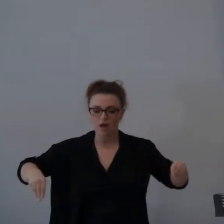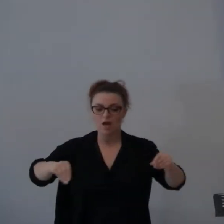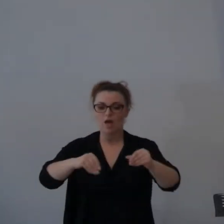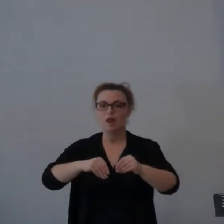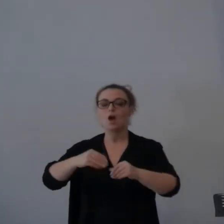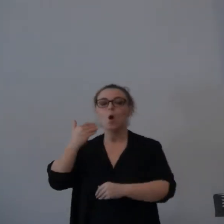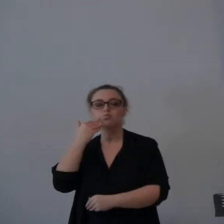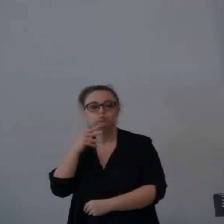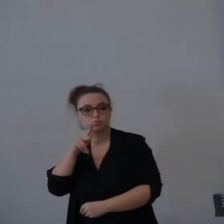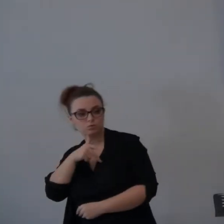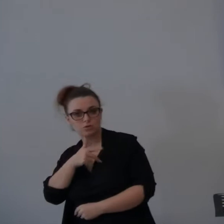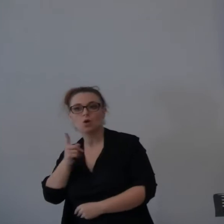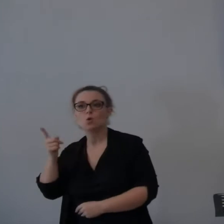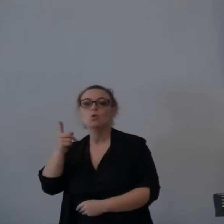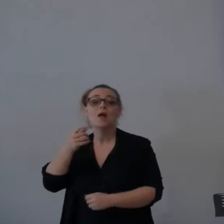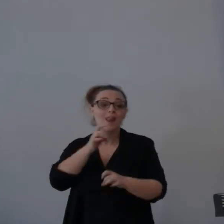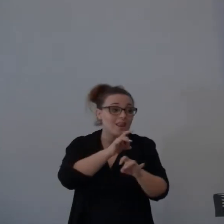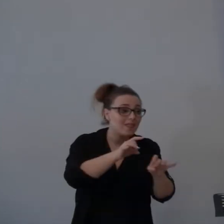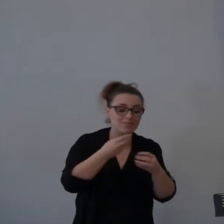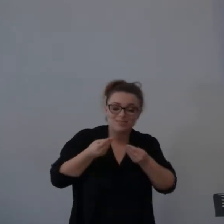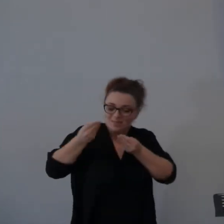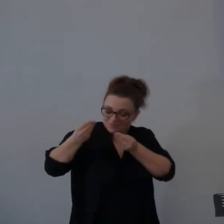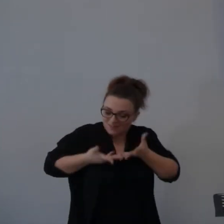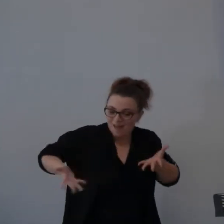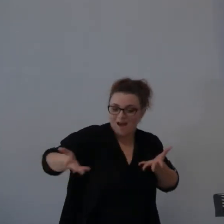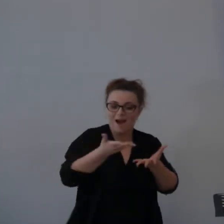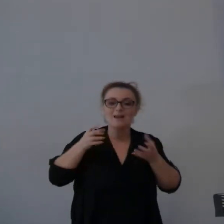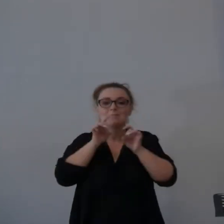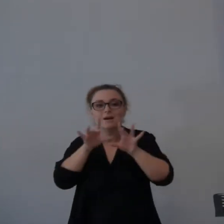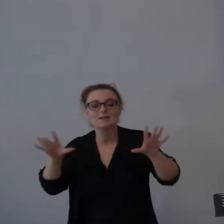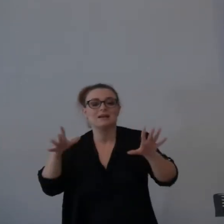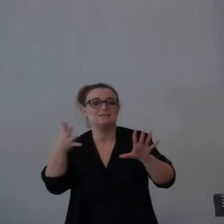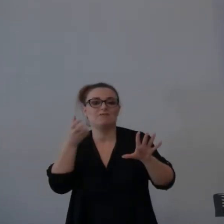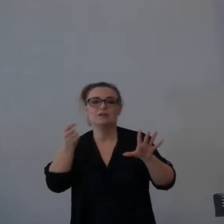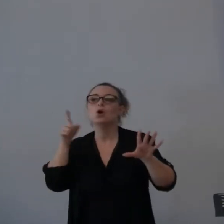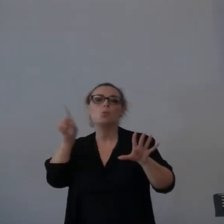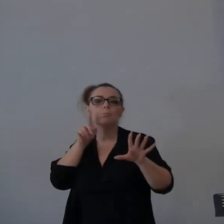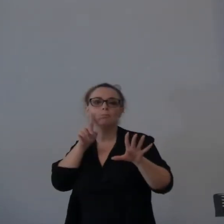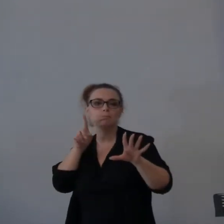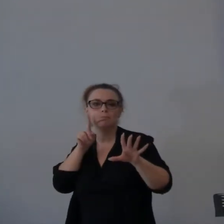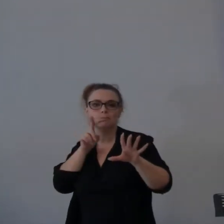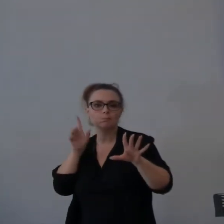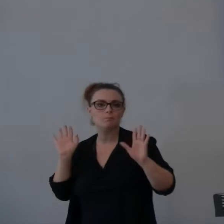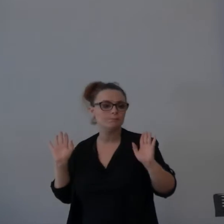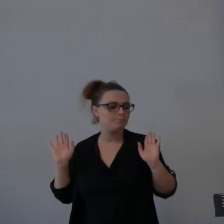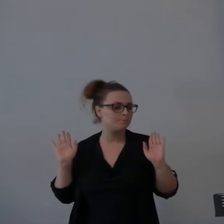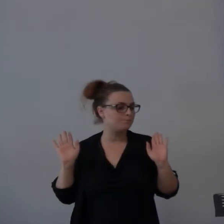Colui che libera, colui che salva. Non cambia. Non cambia quello che Lui è. Questo rimane per sempre.